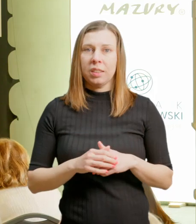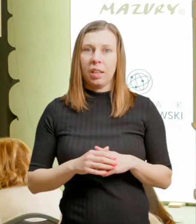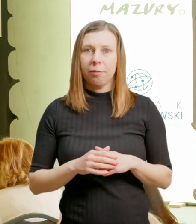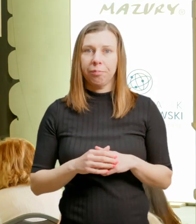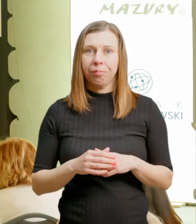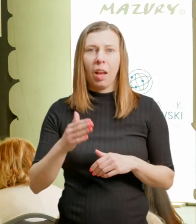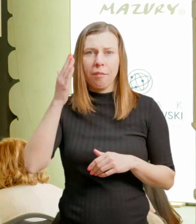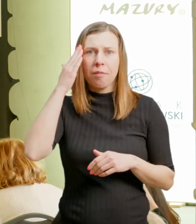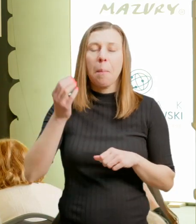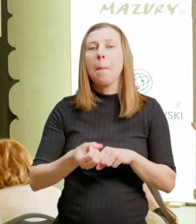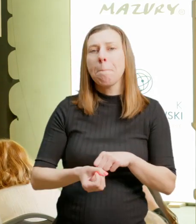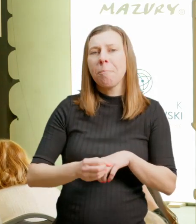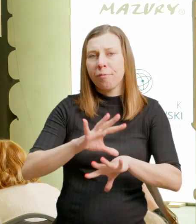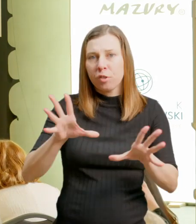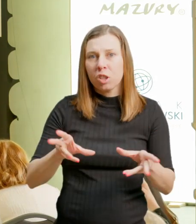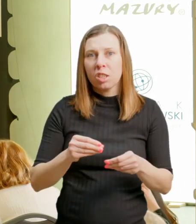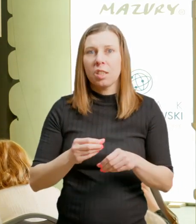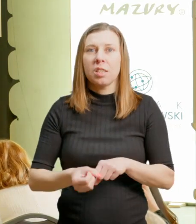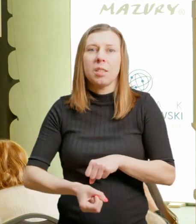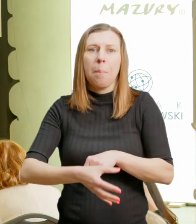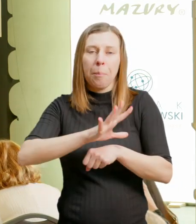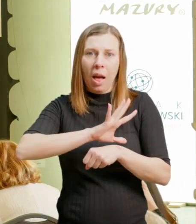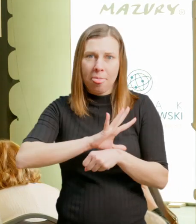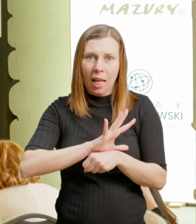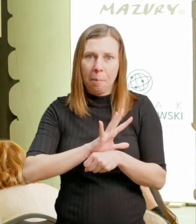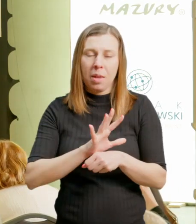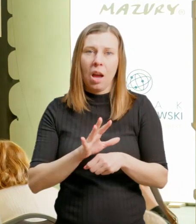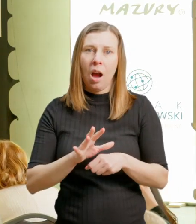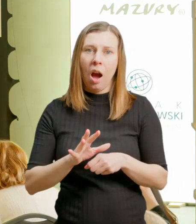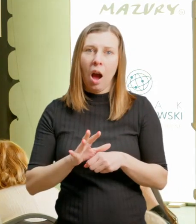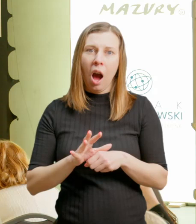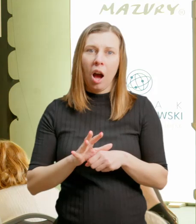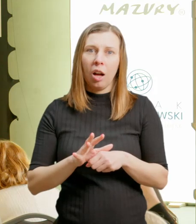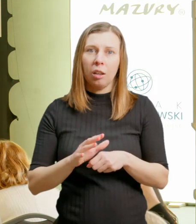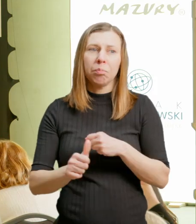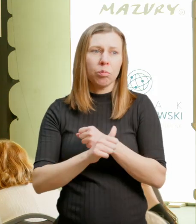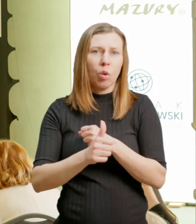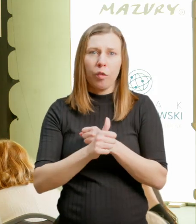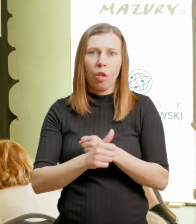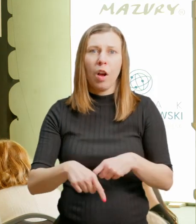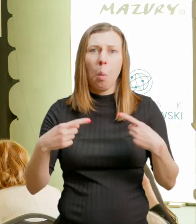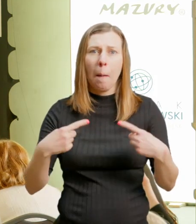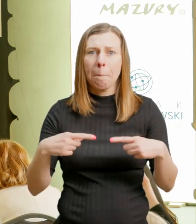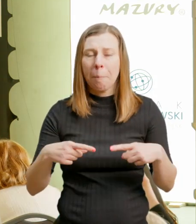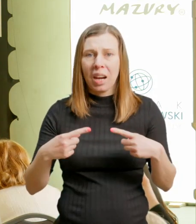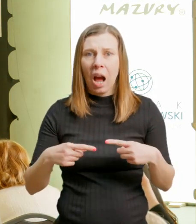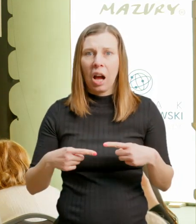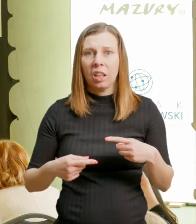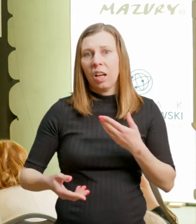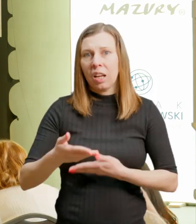proszę Państwa. Ponieważ pandemia, tak jak wiemy wszyscy, bo wszyscy tych relacji jakby